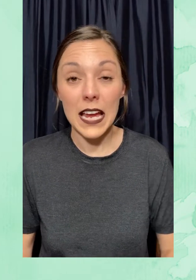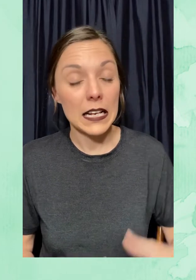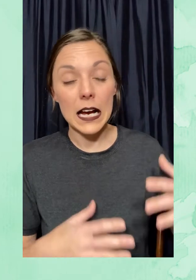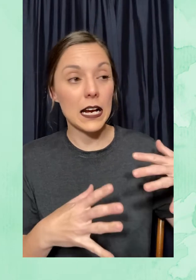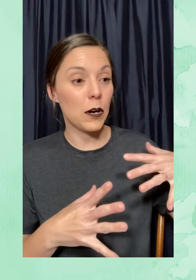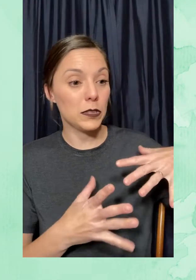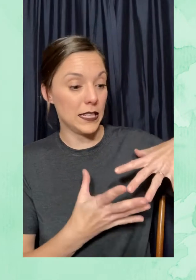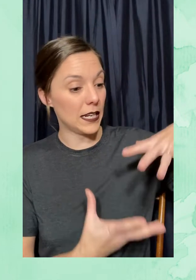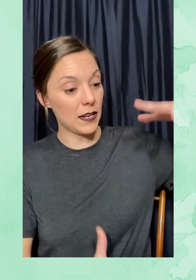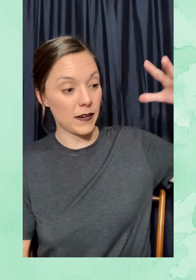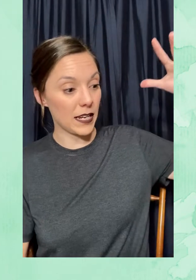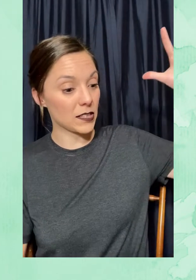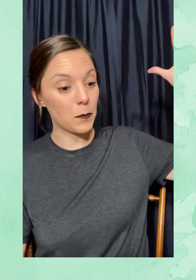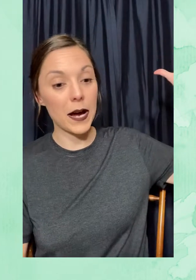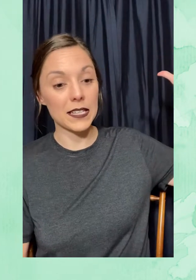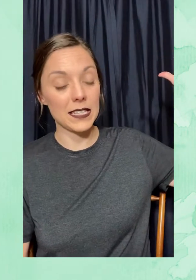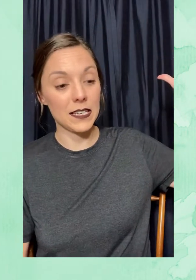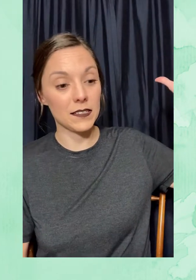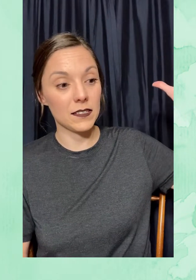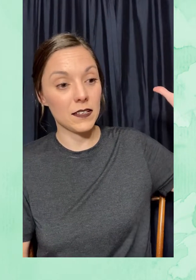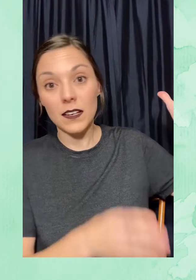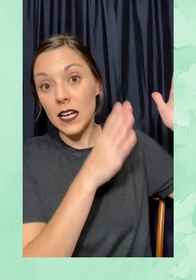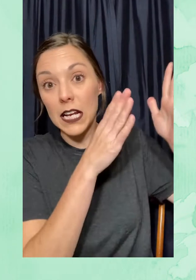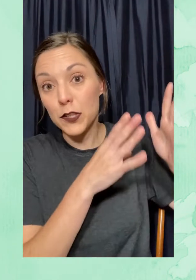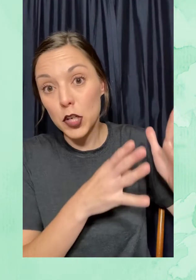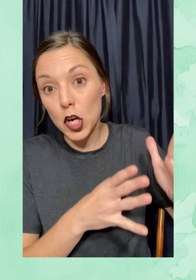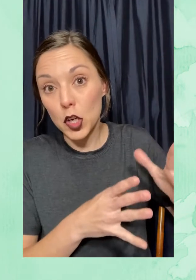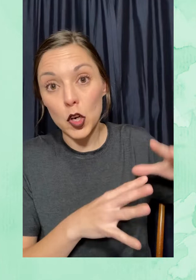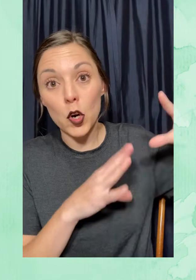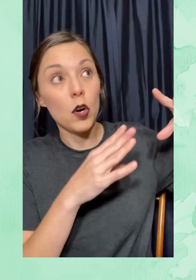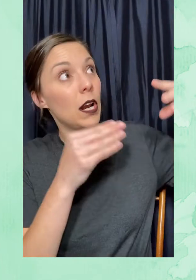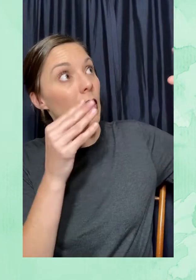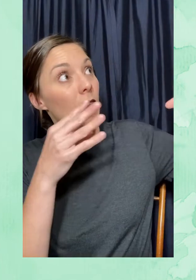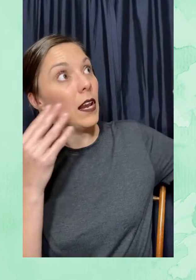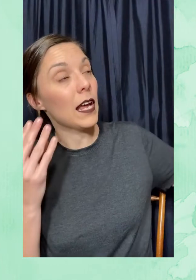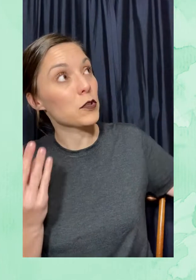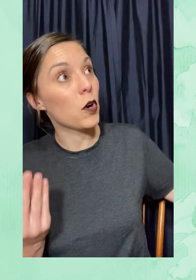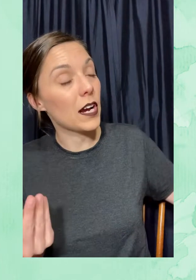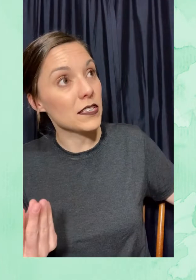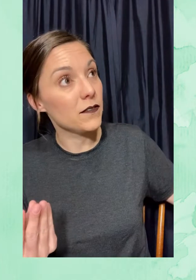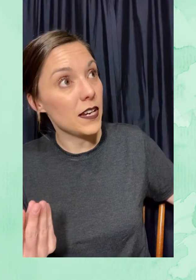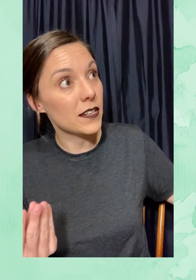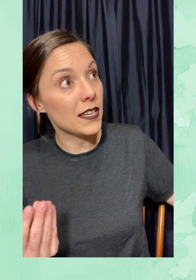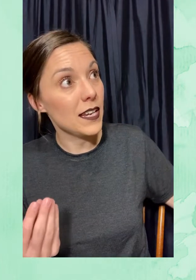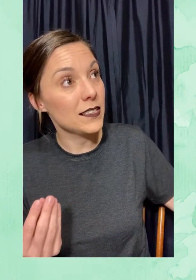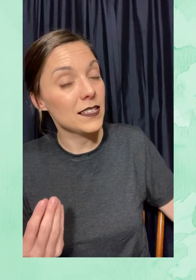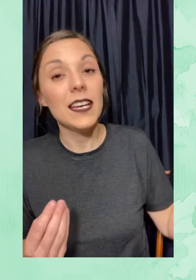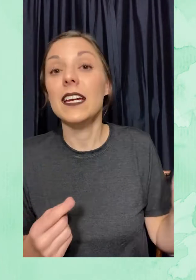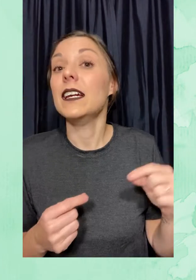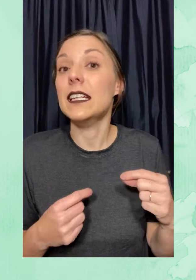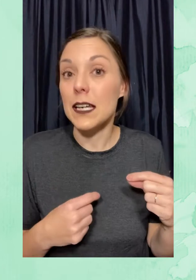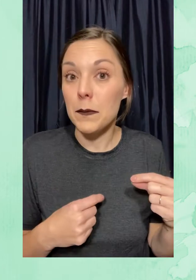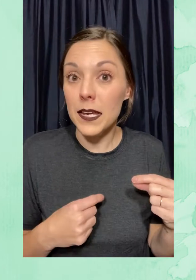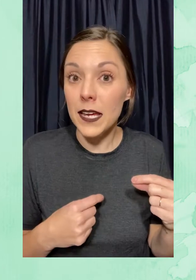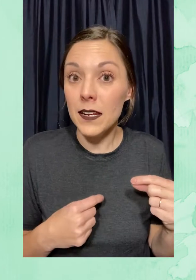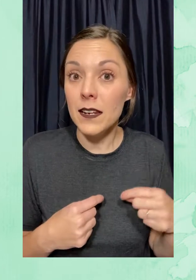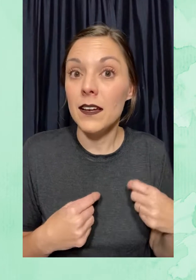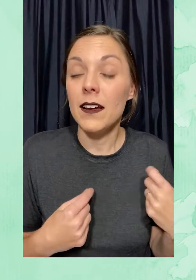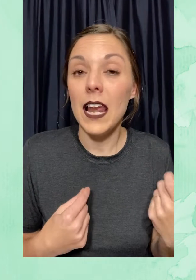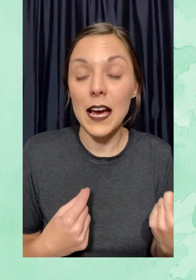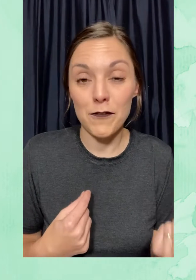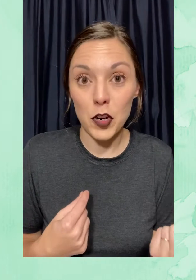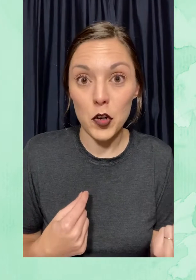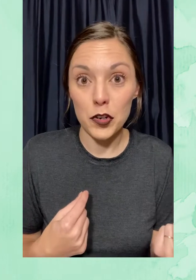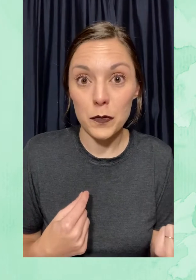El cacao tiene varias partes, el tronco, las hojas verdes y también